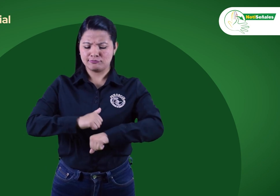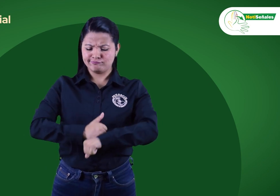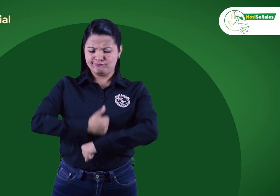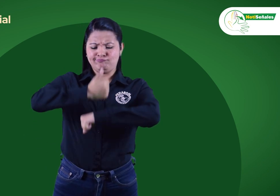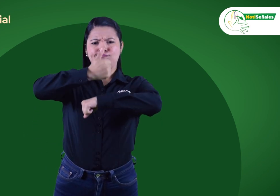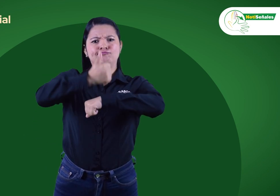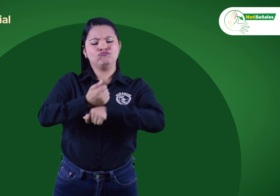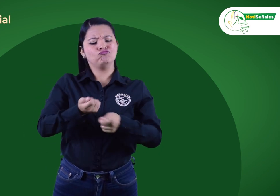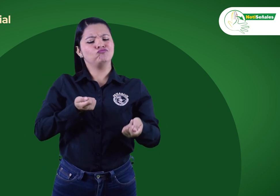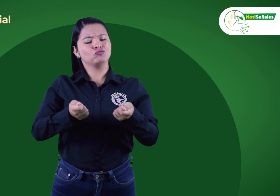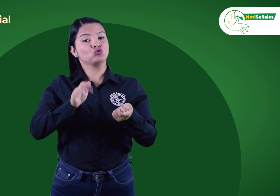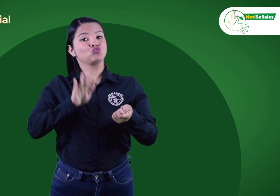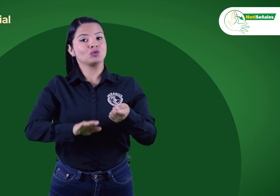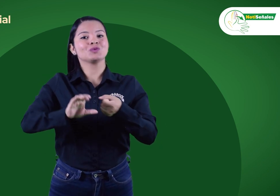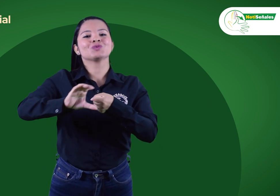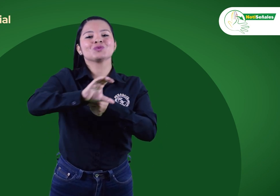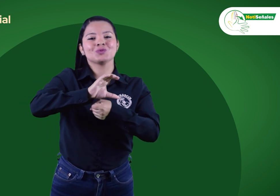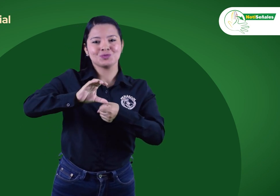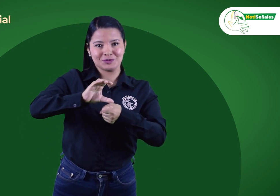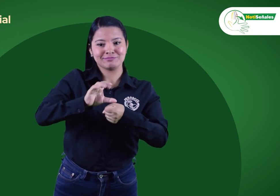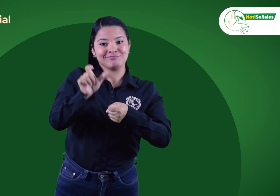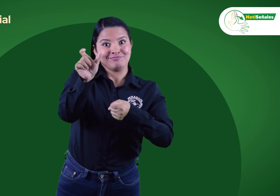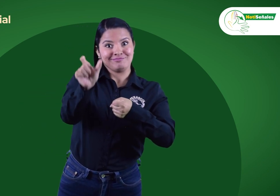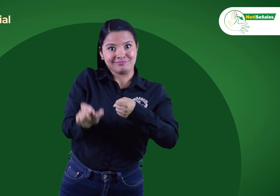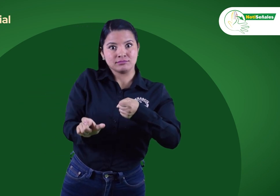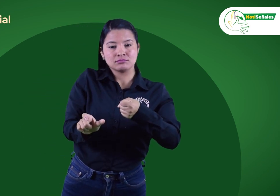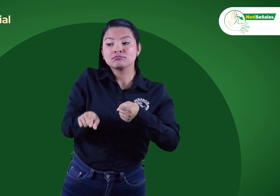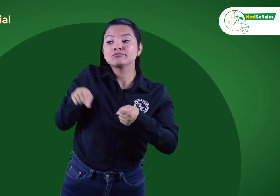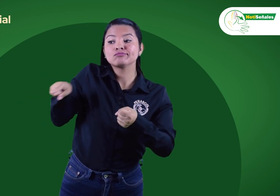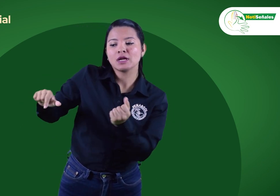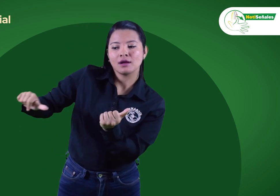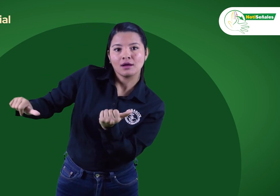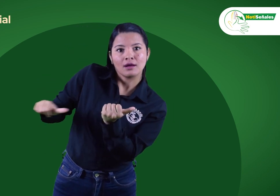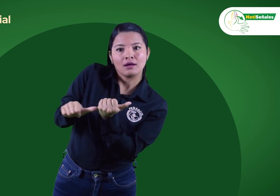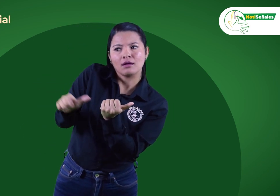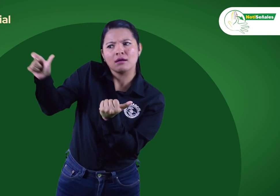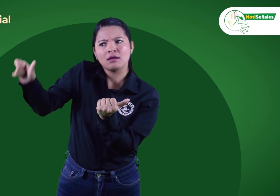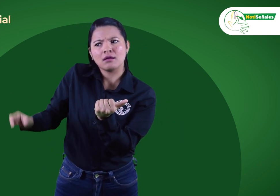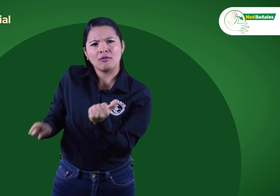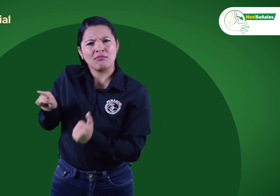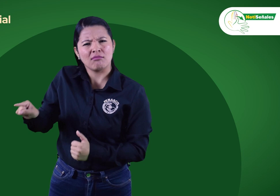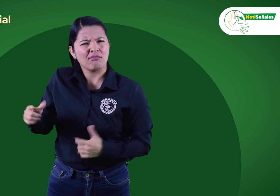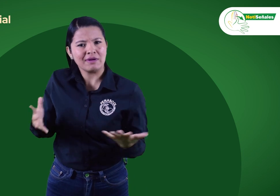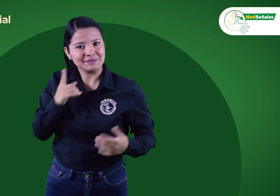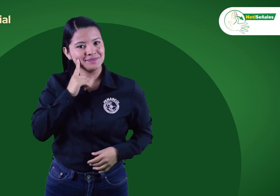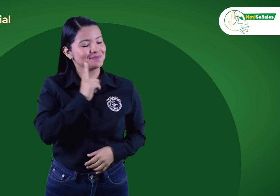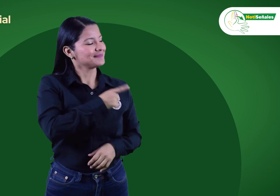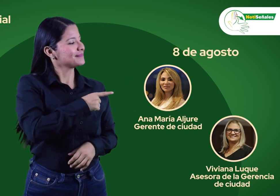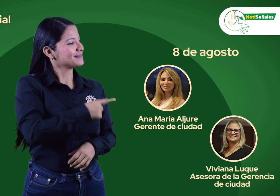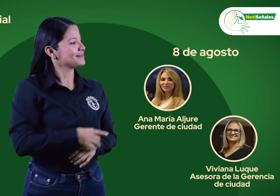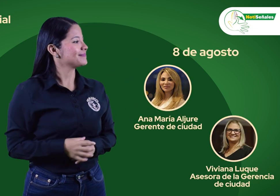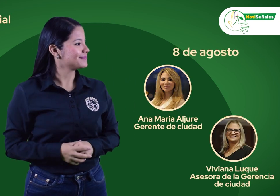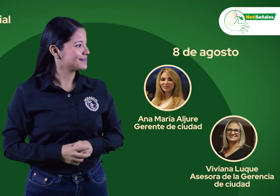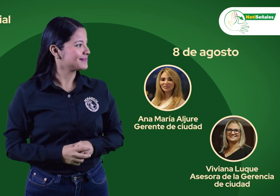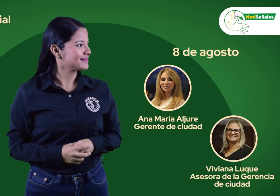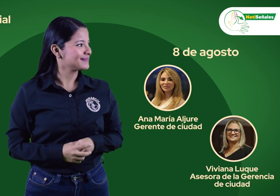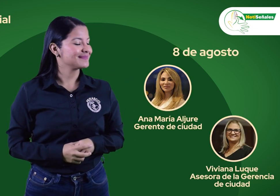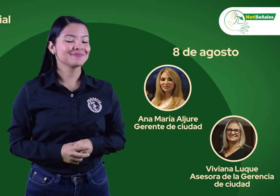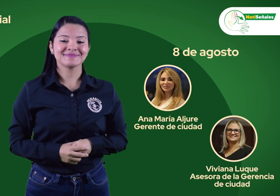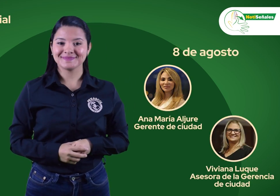El 8 de agosto, nos reunimos con Ana María Aljure, gerente de Ciudad, y con Viviana Luque, asesora de la